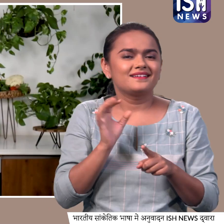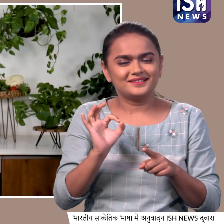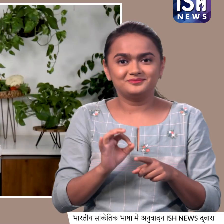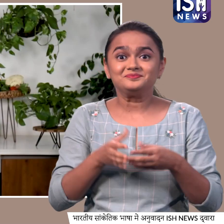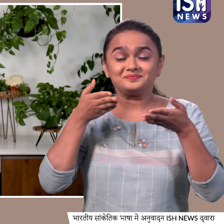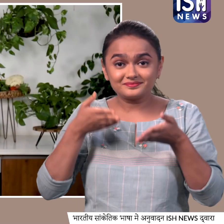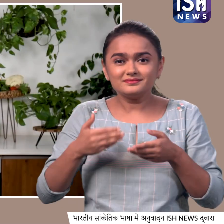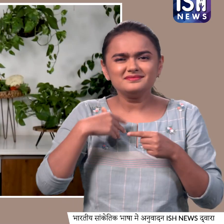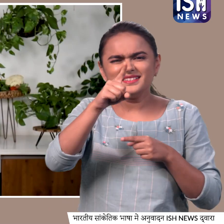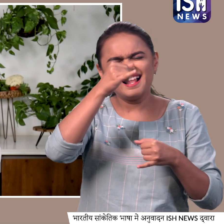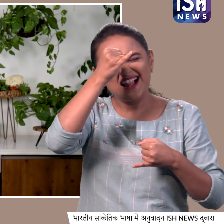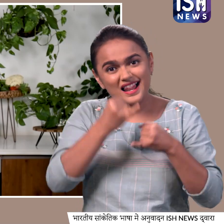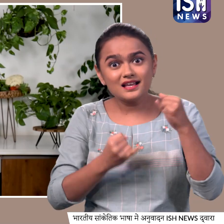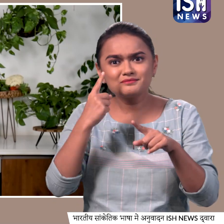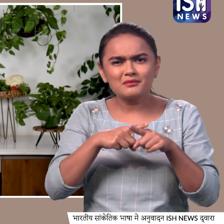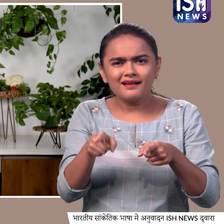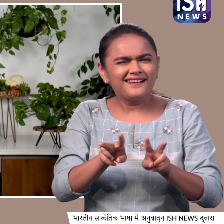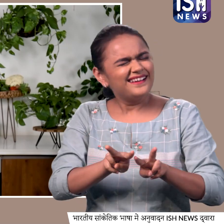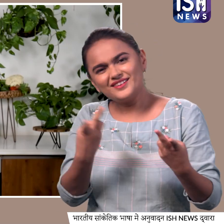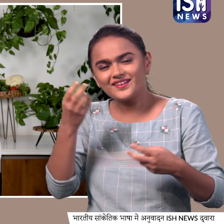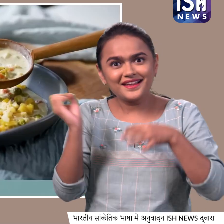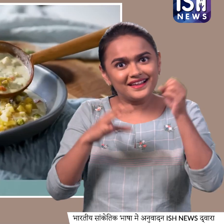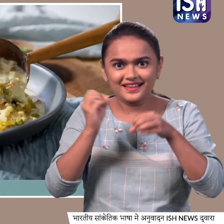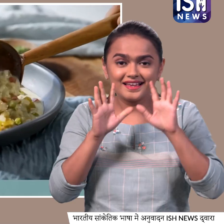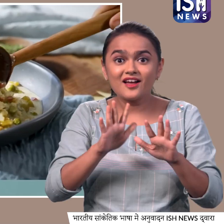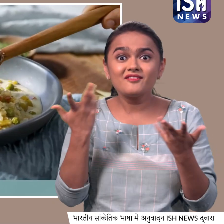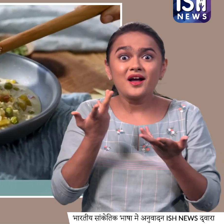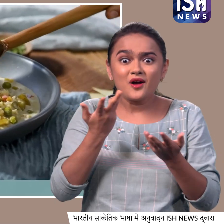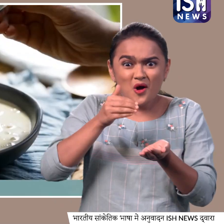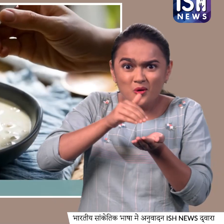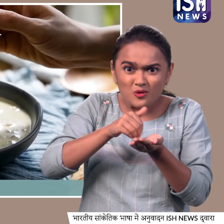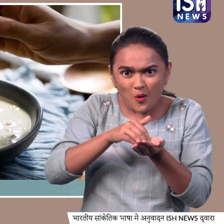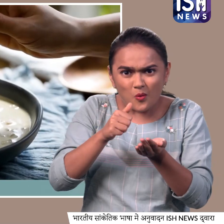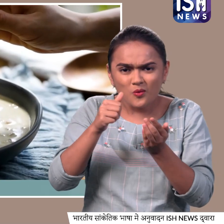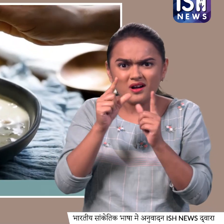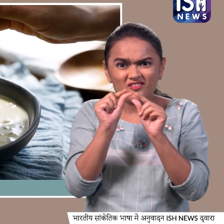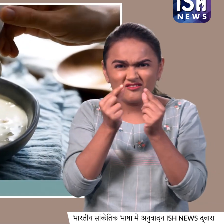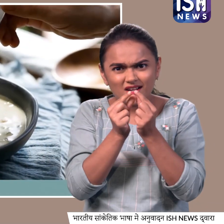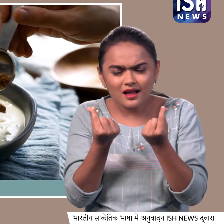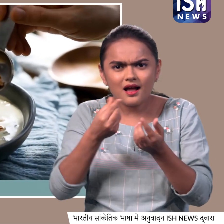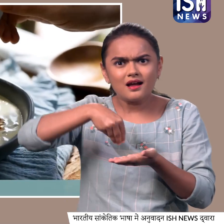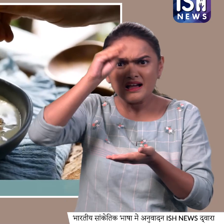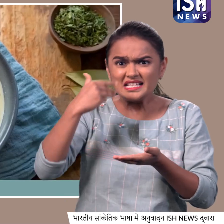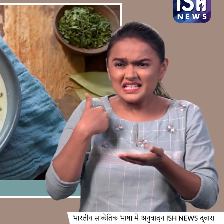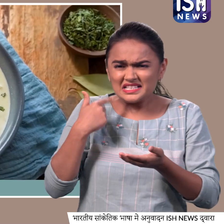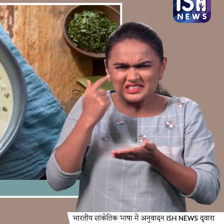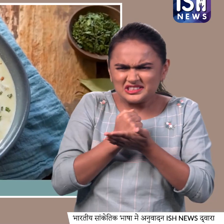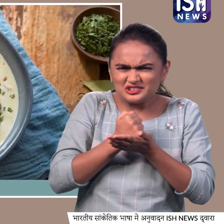हमारी आखरी और सबसे हटके रेसिपी पर जो है वीट पी करी काफी चाहिल्स के बाद जाकर हमारी टीम ने